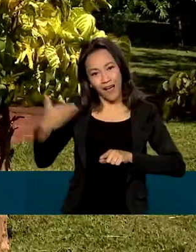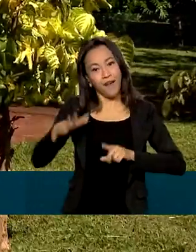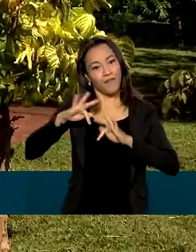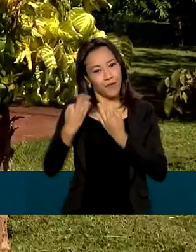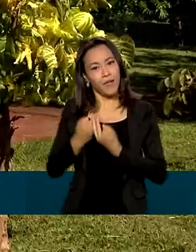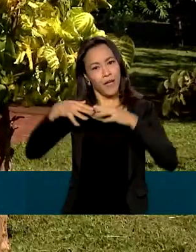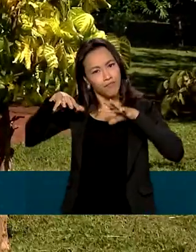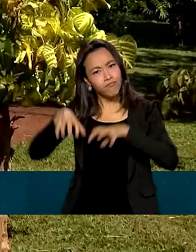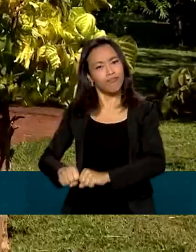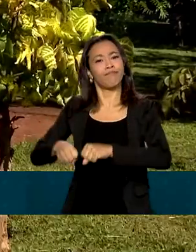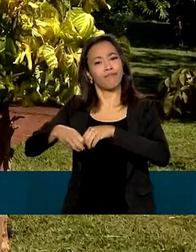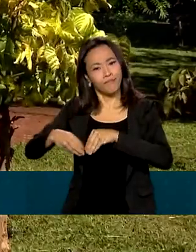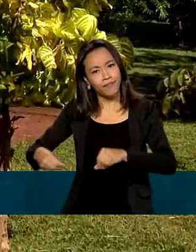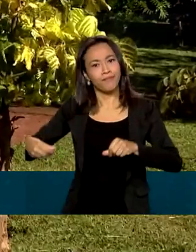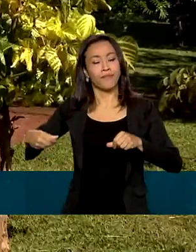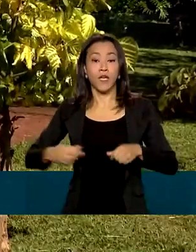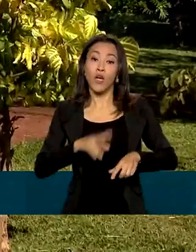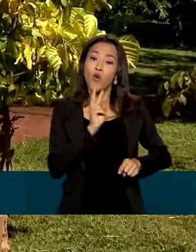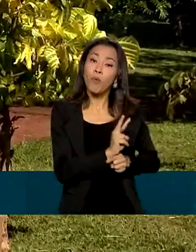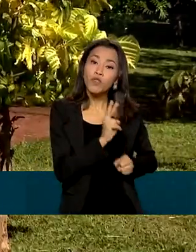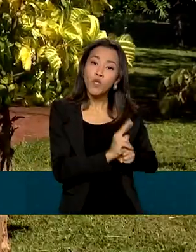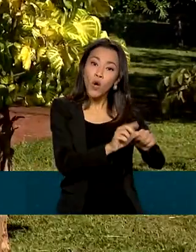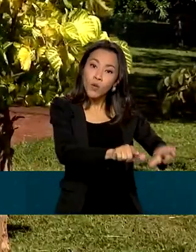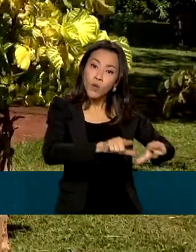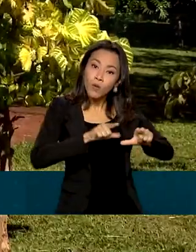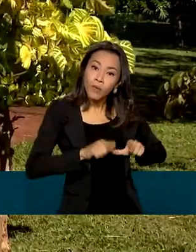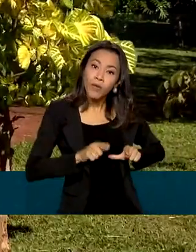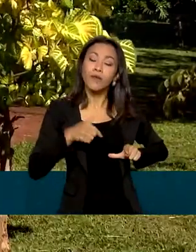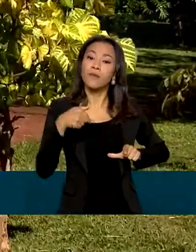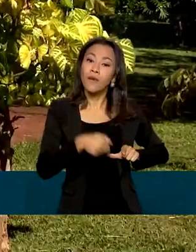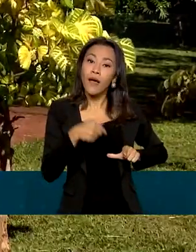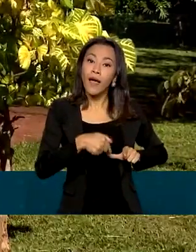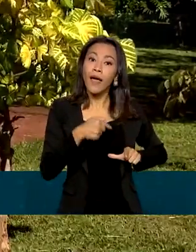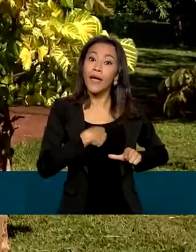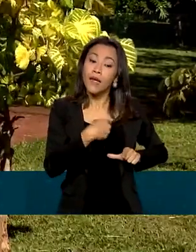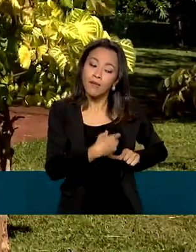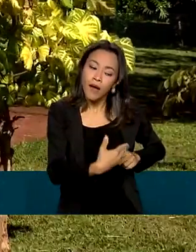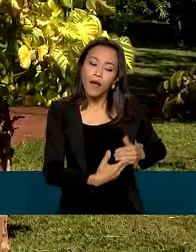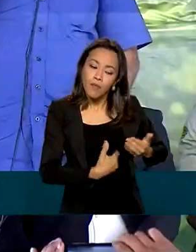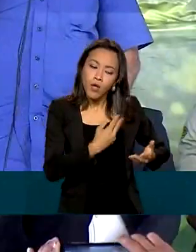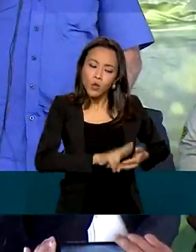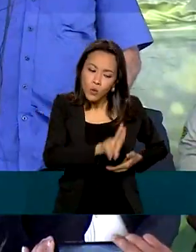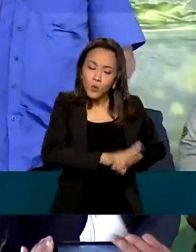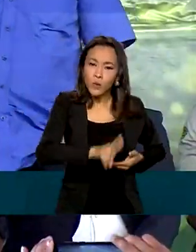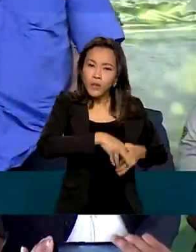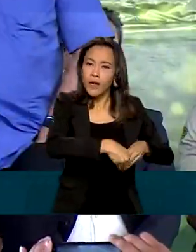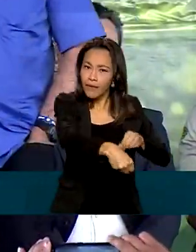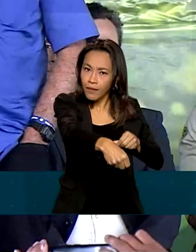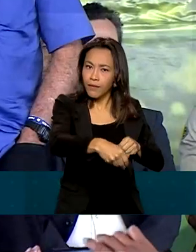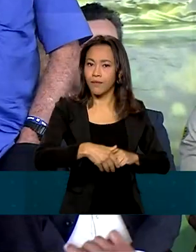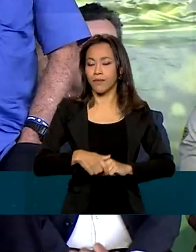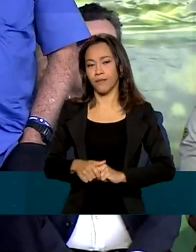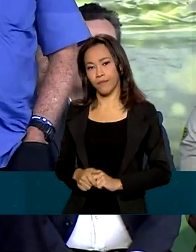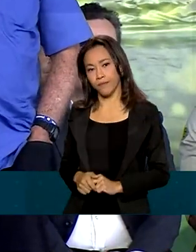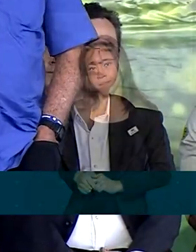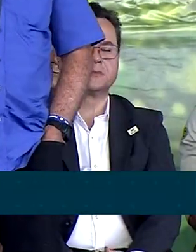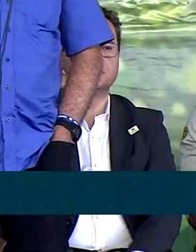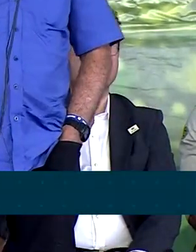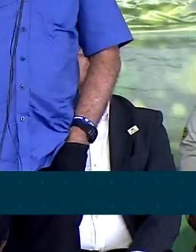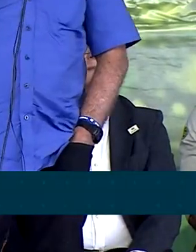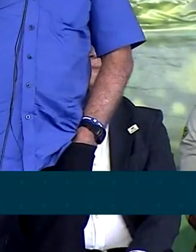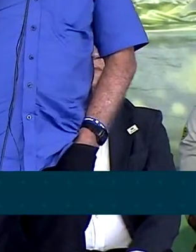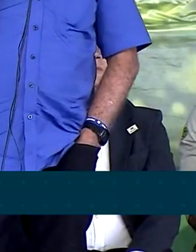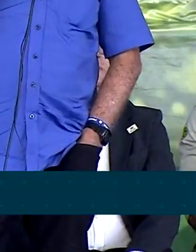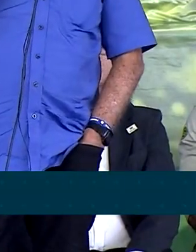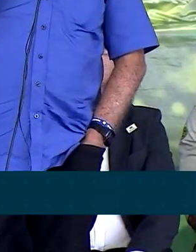proprietária, com o provisório, ela passa a ter um contrato de concessão do uso da terra. Uma carta que vai lhe dar